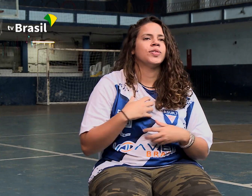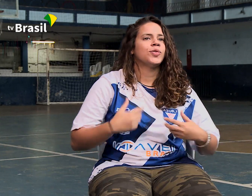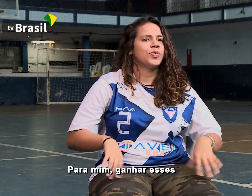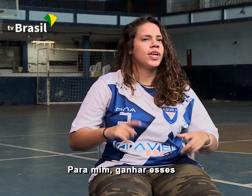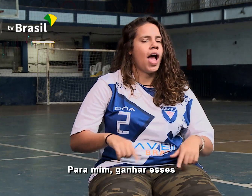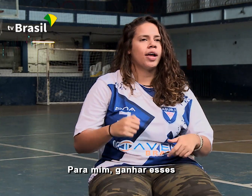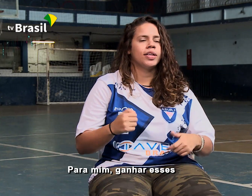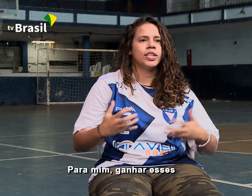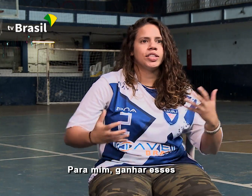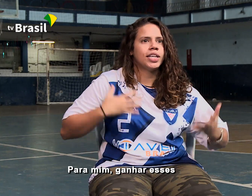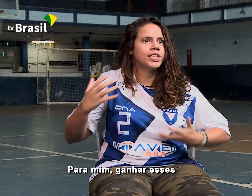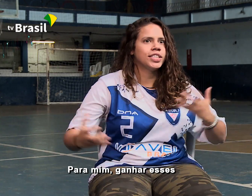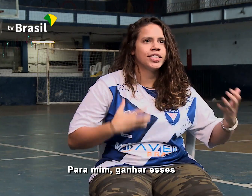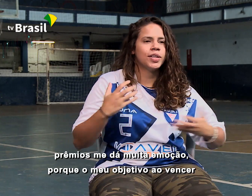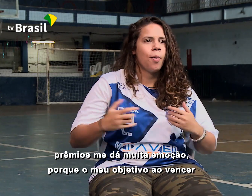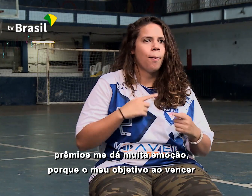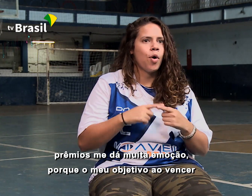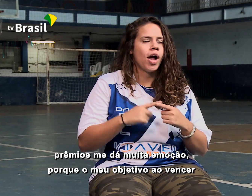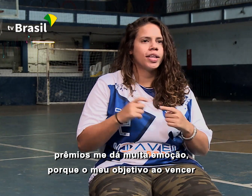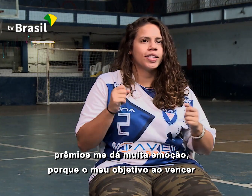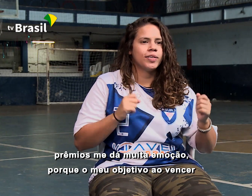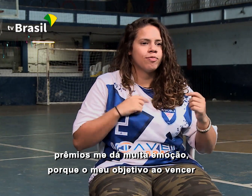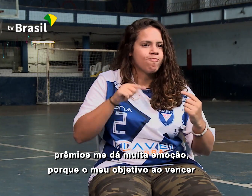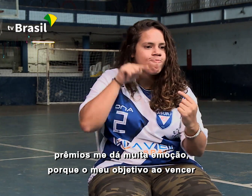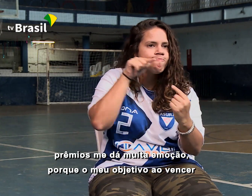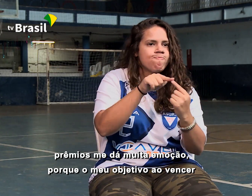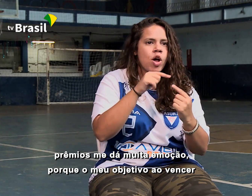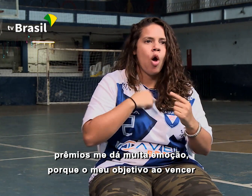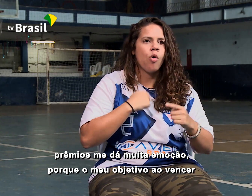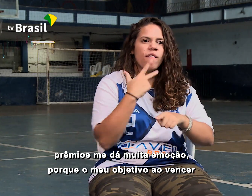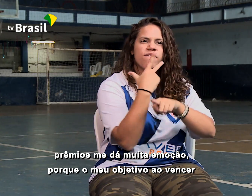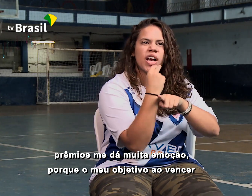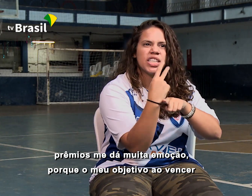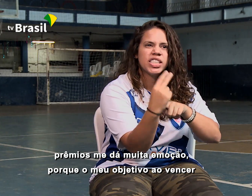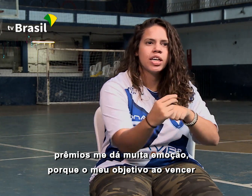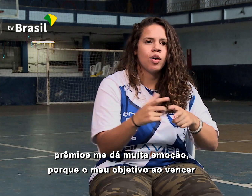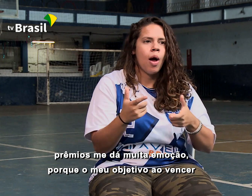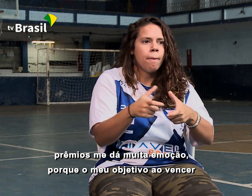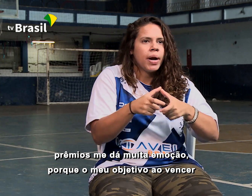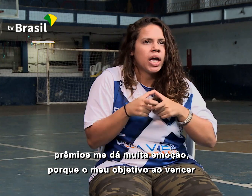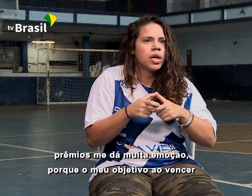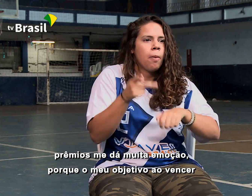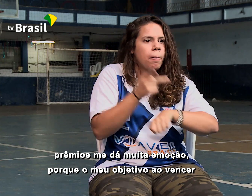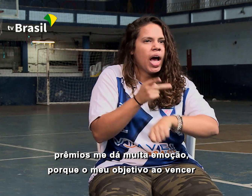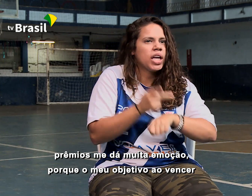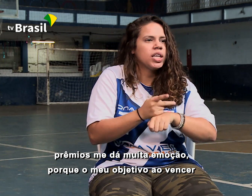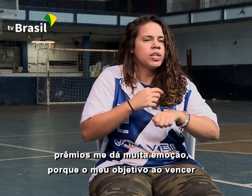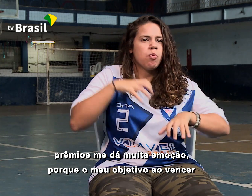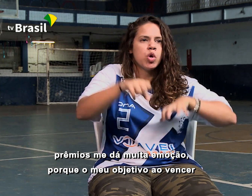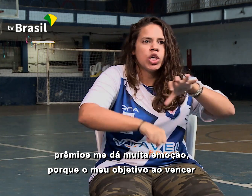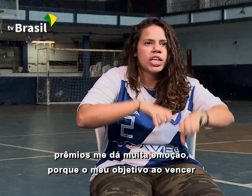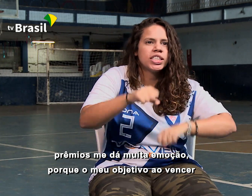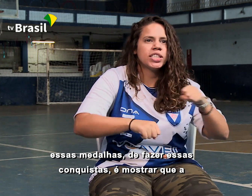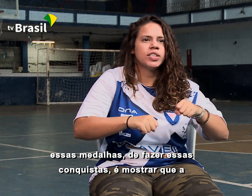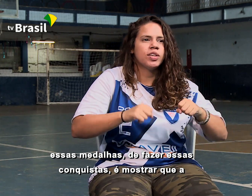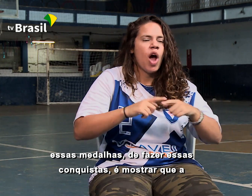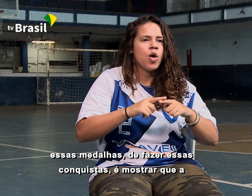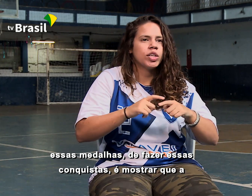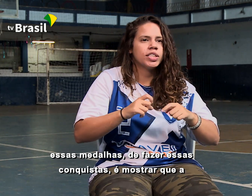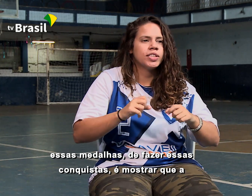Para mim, ganhar esses prêmios me dá muita emoção, porque o meu objetivo ao vencer essas medalhas e